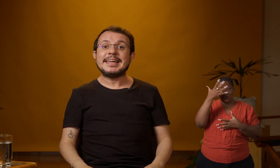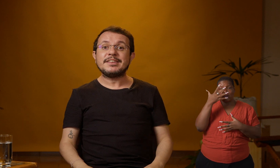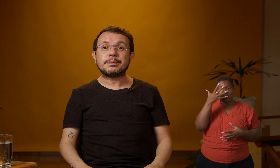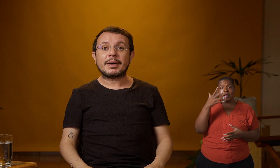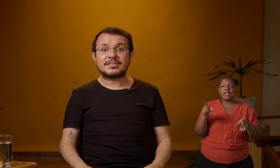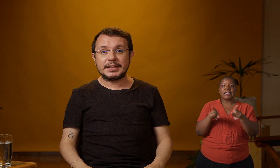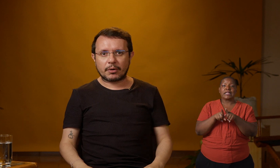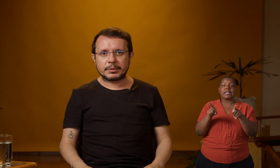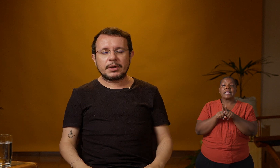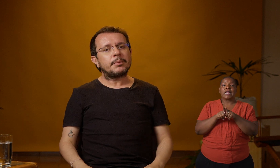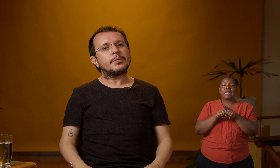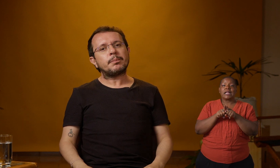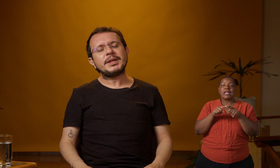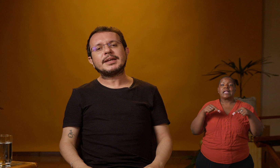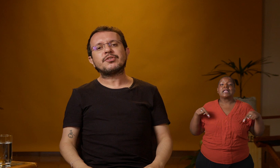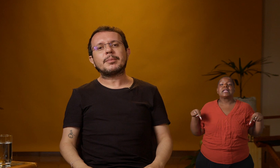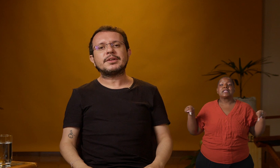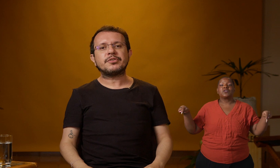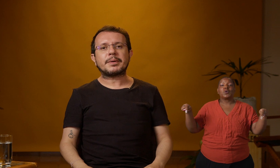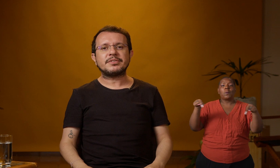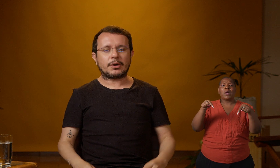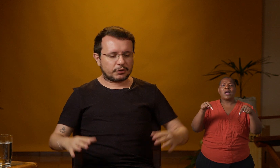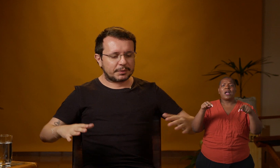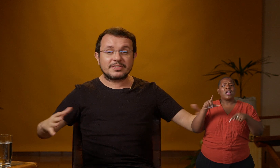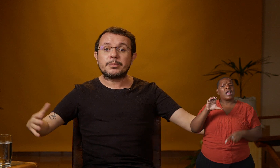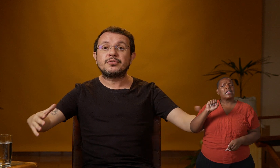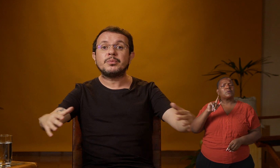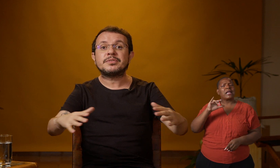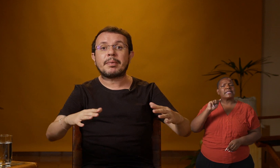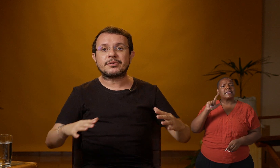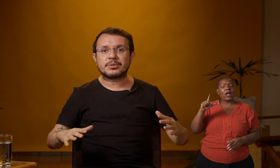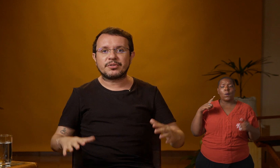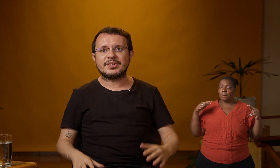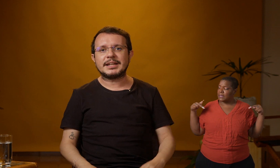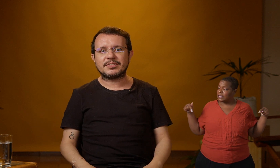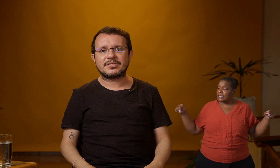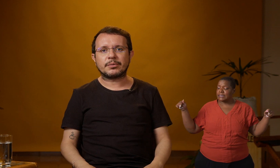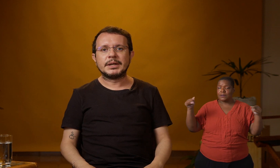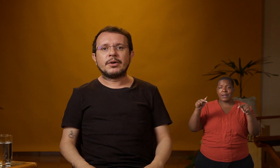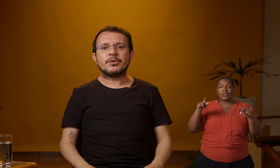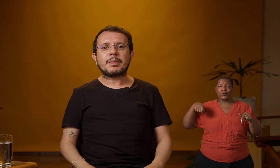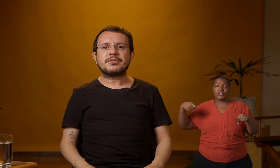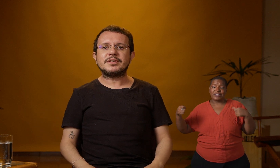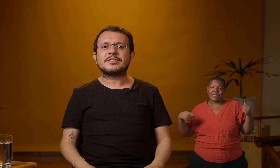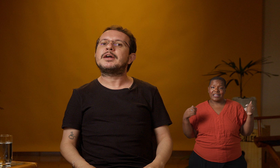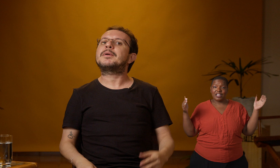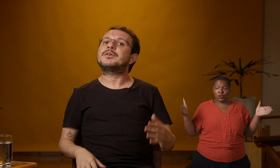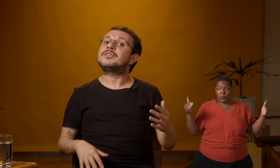espacial. Por que ela é chamada de espacial? Nós precisamos de um espaço de sinalização. O espaço necessário para que os